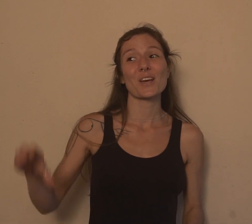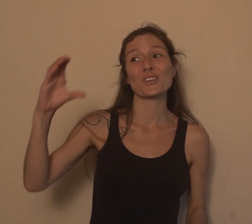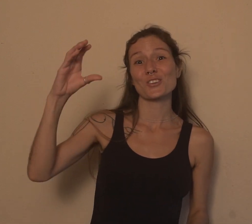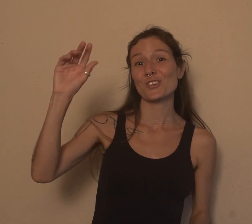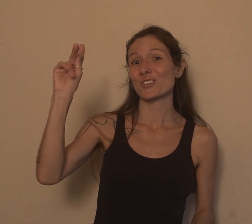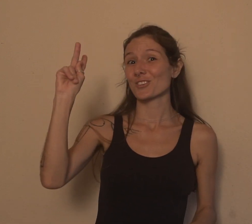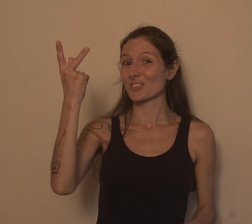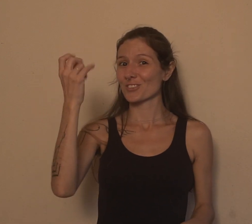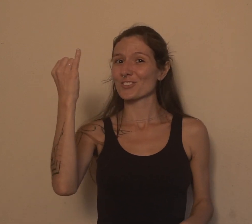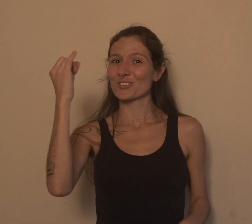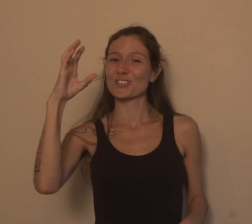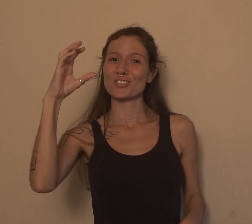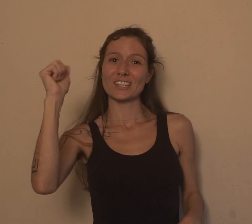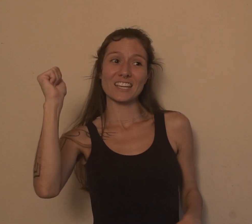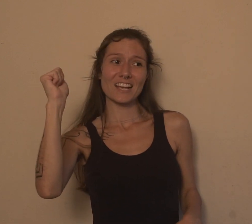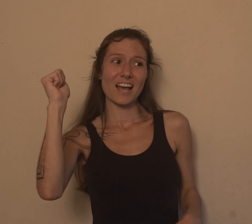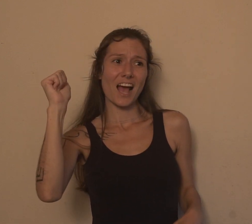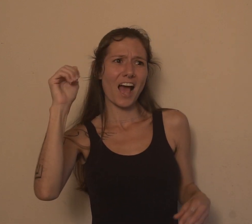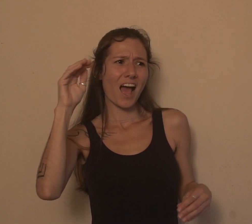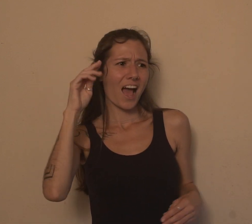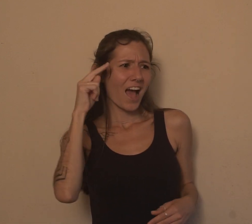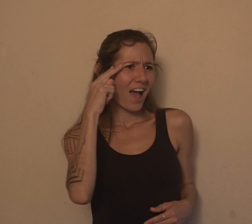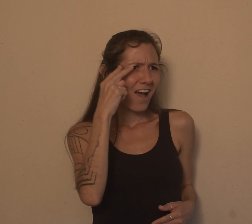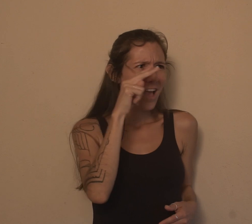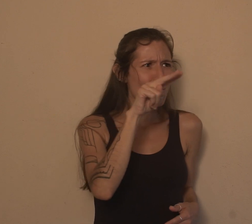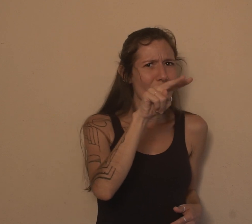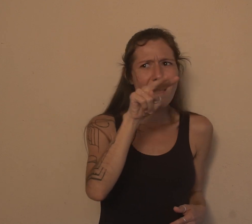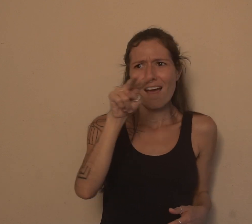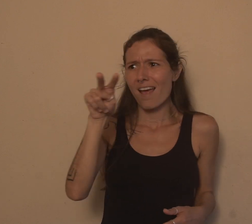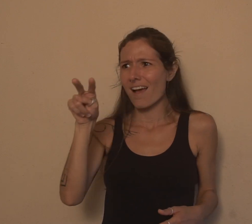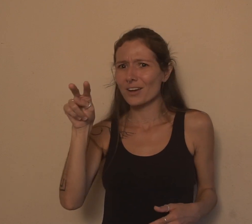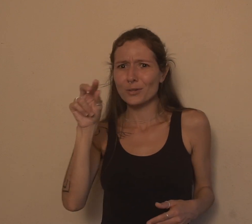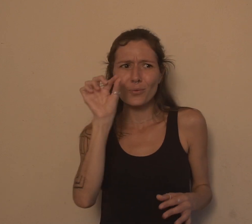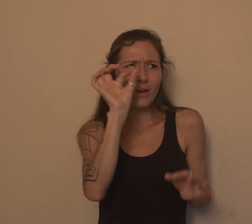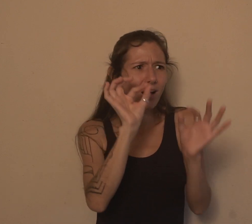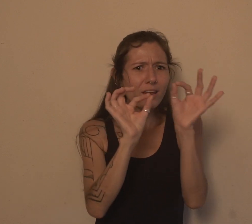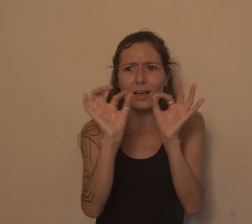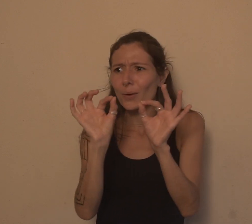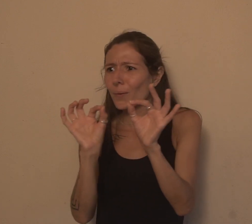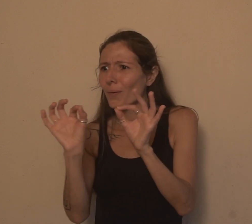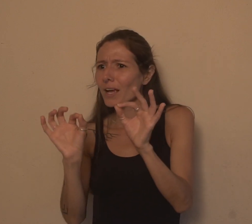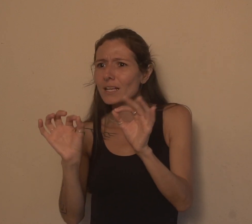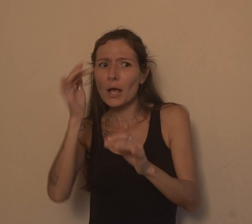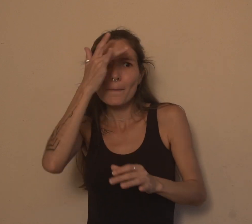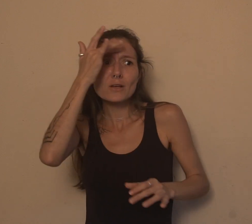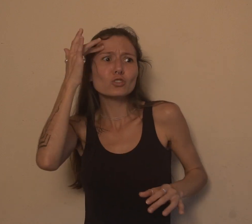Aos poucos, Chica vai percebendo que cada detalhe tem um significado, cada folião uma função, cada momento um